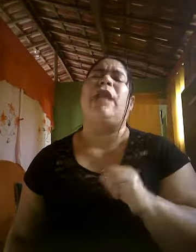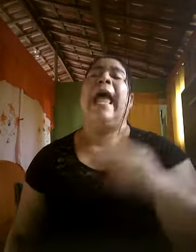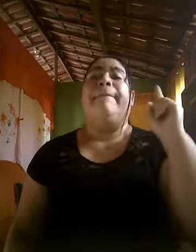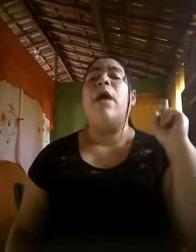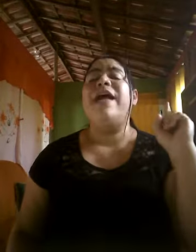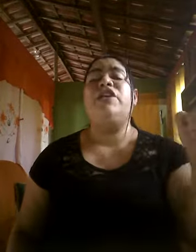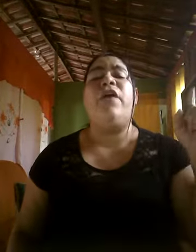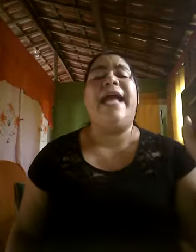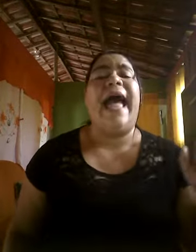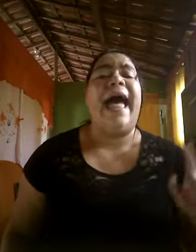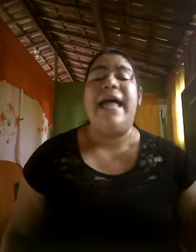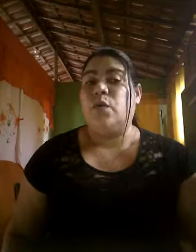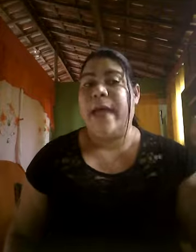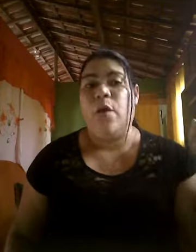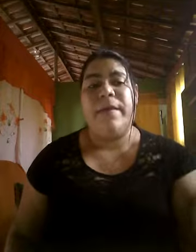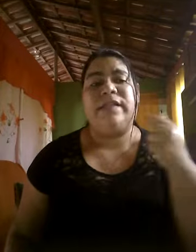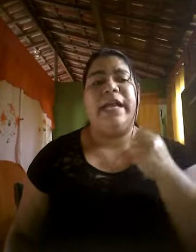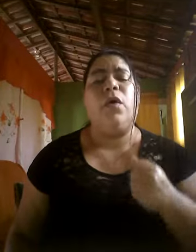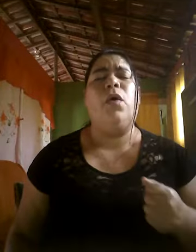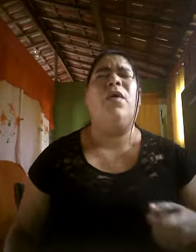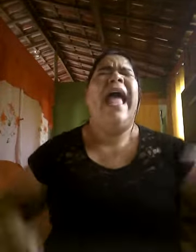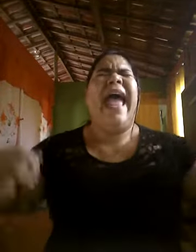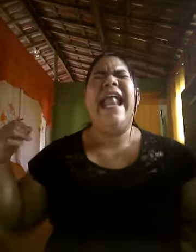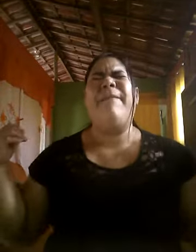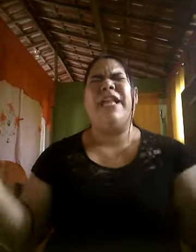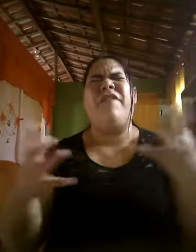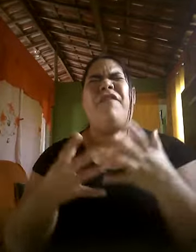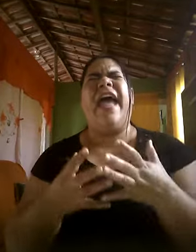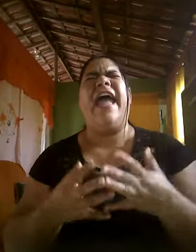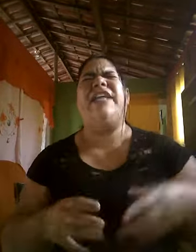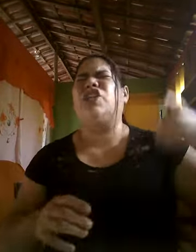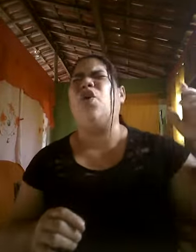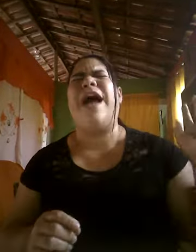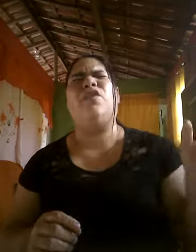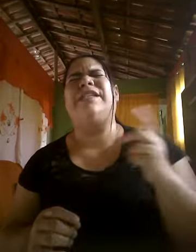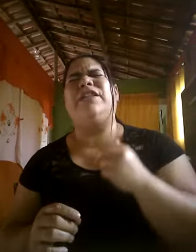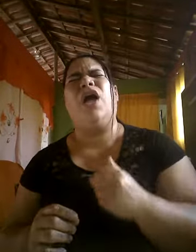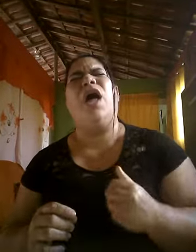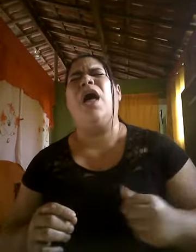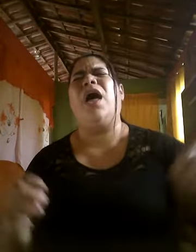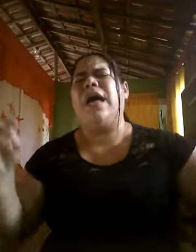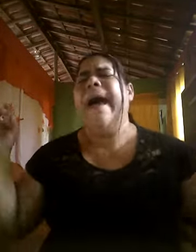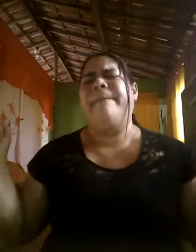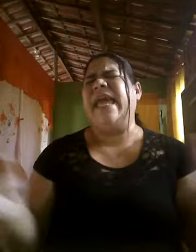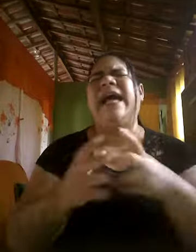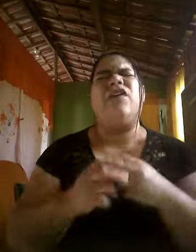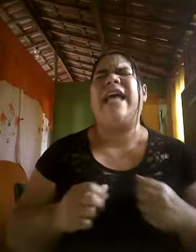Meu advogado é o meu Senhor, ele me defende do acusador. Minha causa